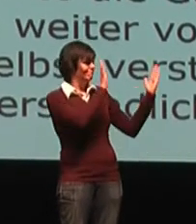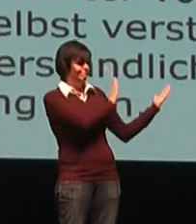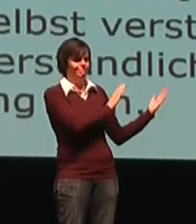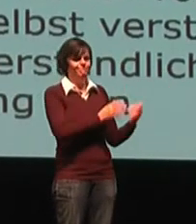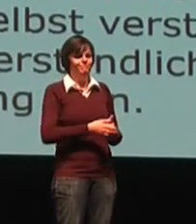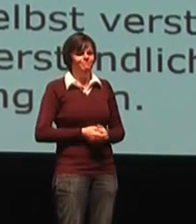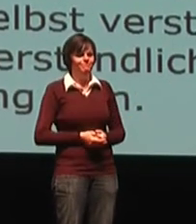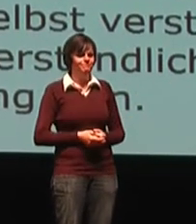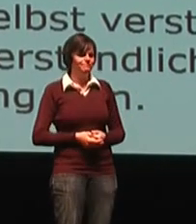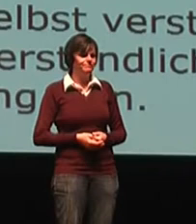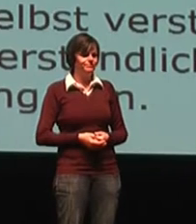Können wir die nächste Folie bitte haben?